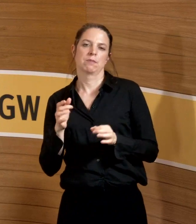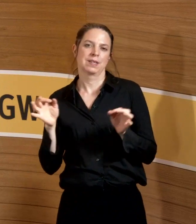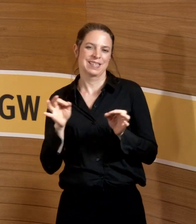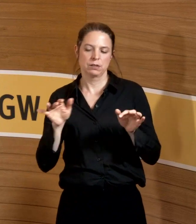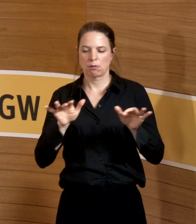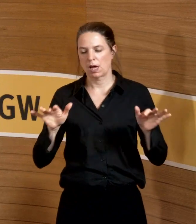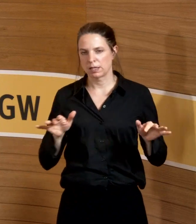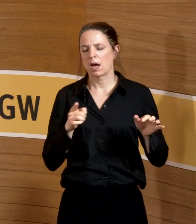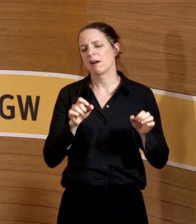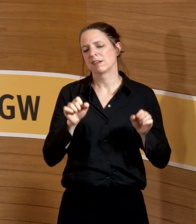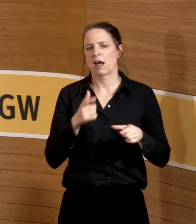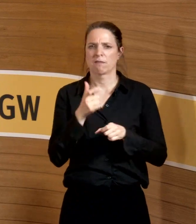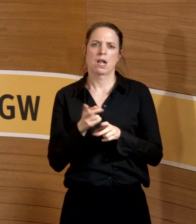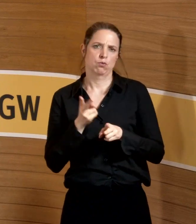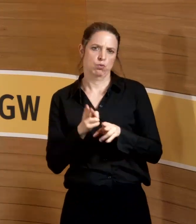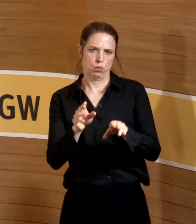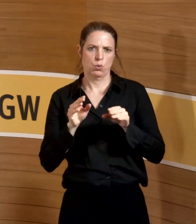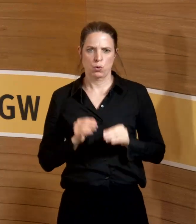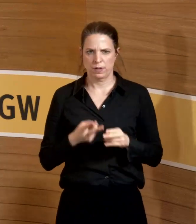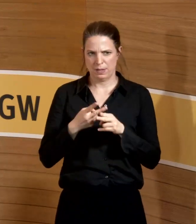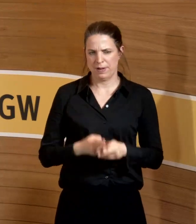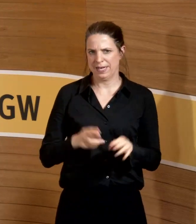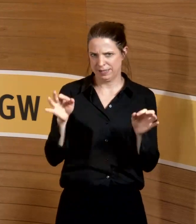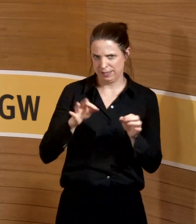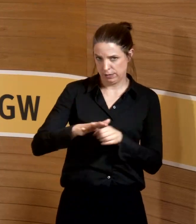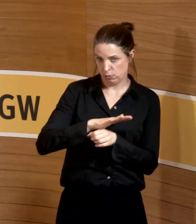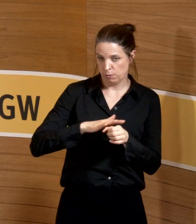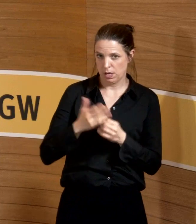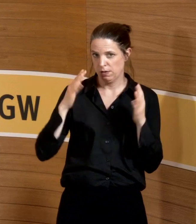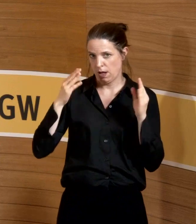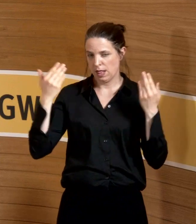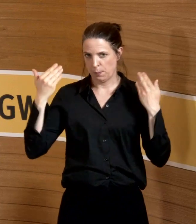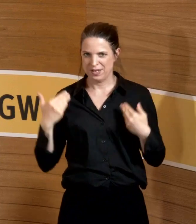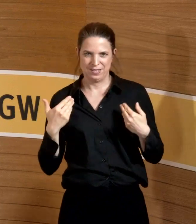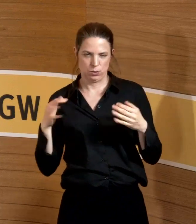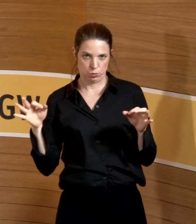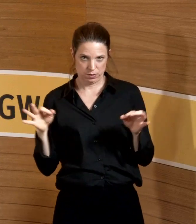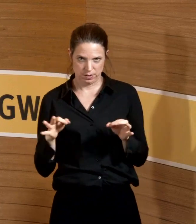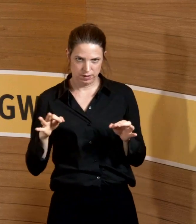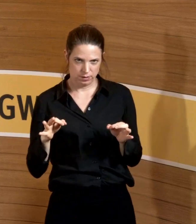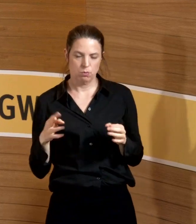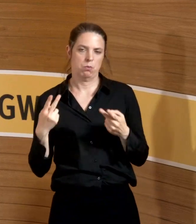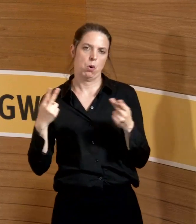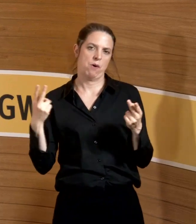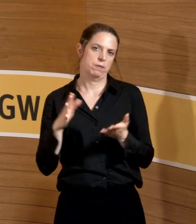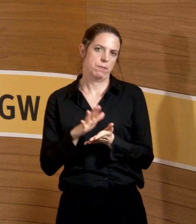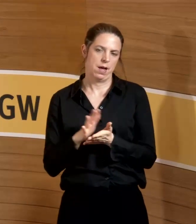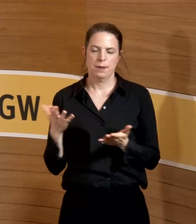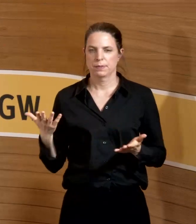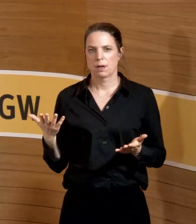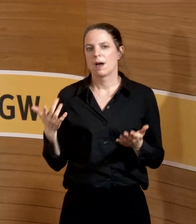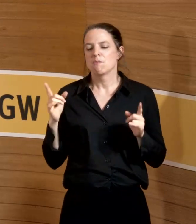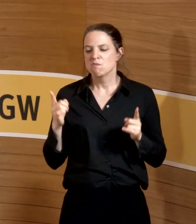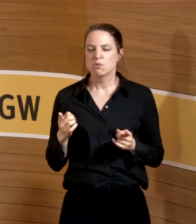Wo diese verantwortbare liegt, in einem Restrisikobereich, beim allgemeinen Hintergrundrisiko, bleibt offen. Aber irgendwo hin